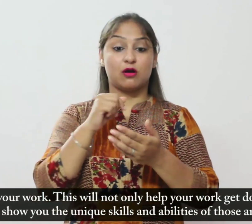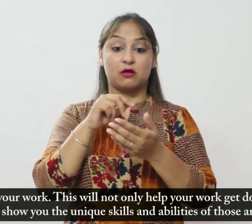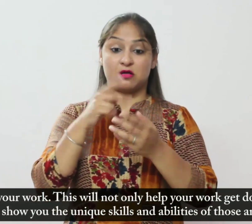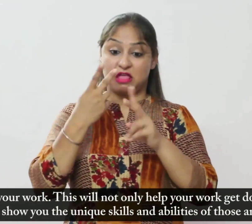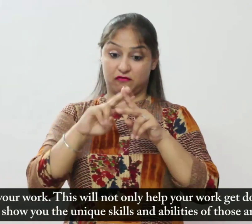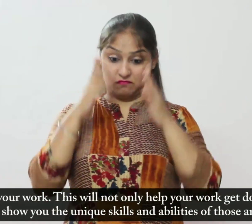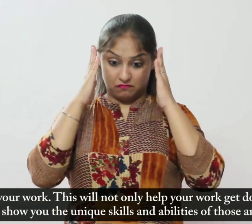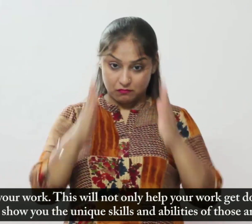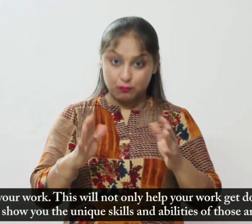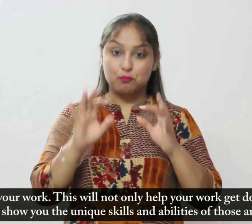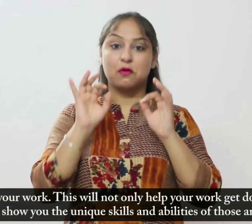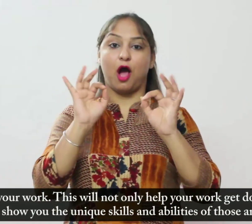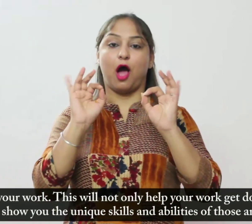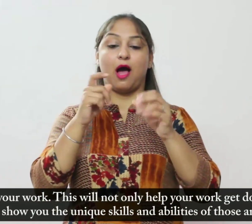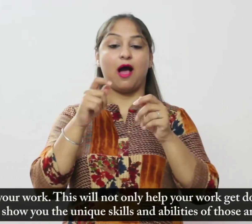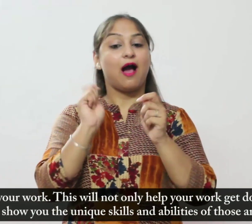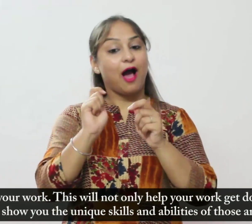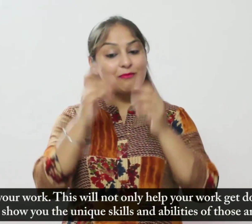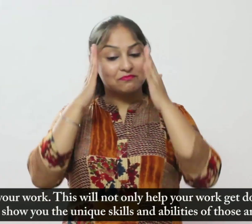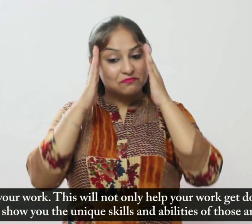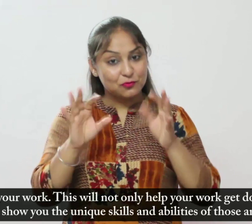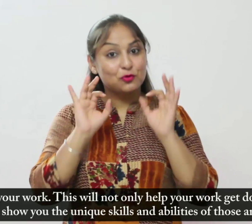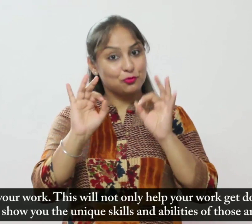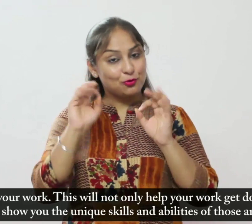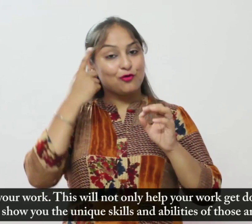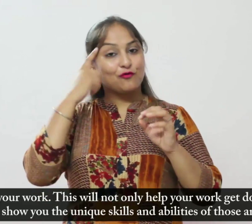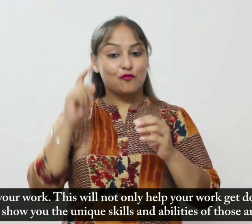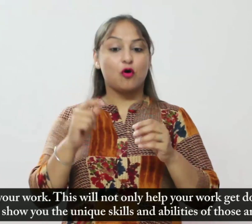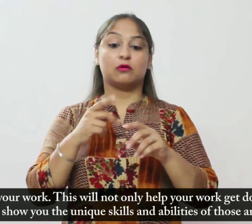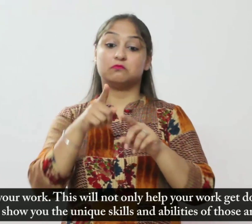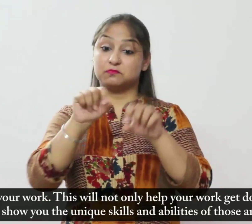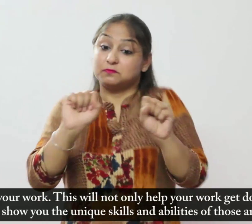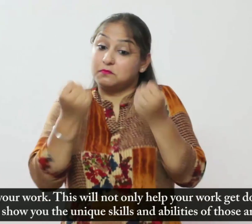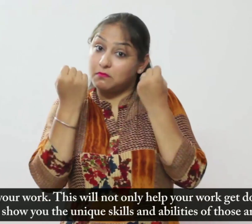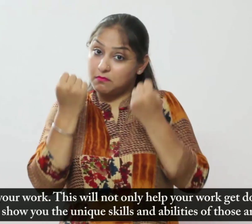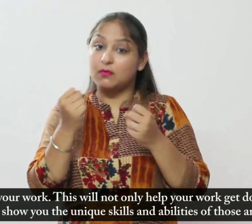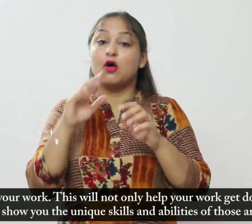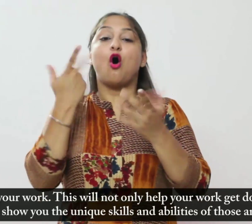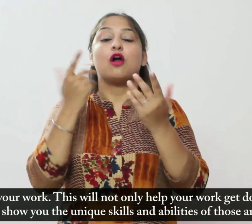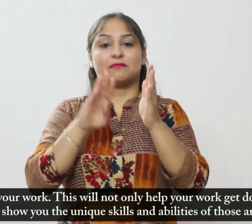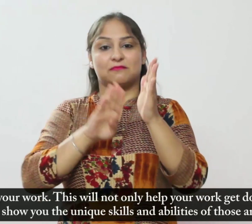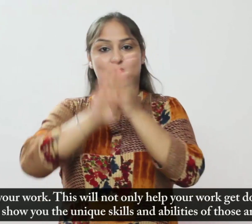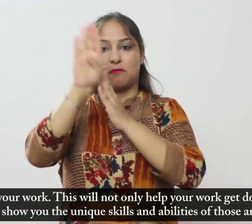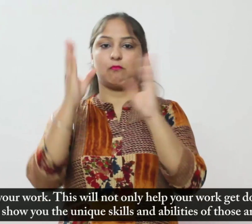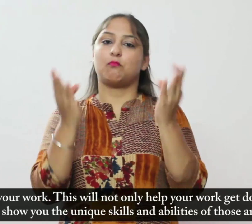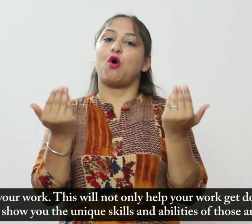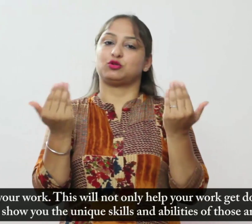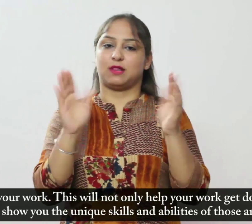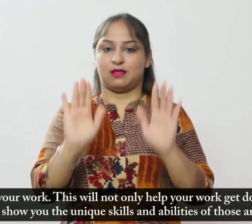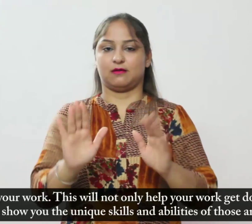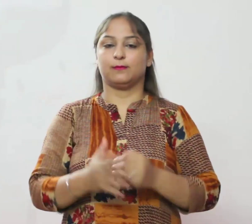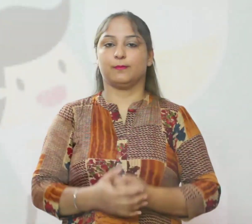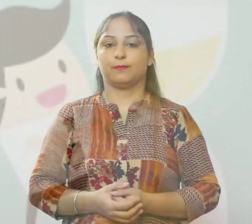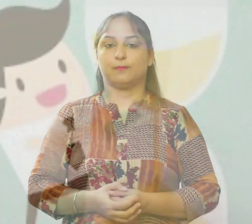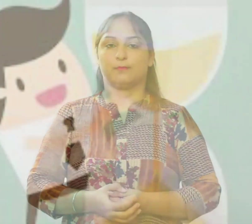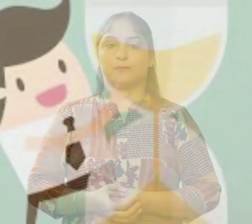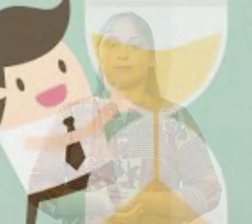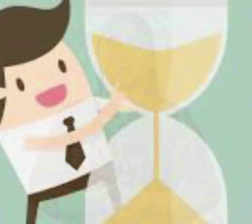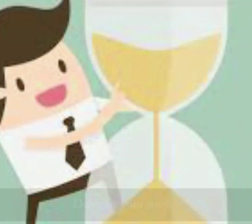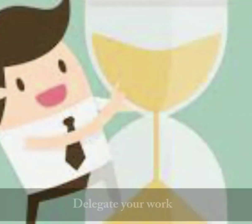बल्कि आपको आपके आसपास के लोगों को अदवित्य कोशल और शमताओं को भी दिखाएगा